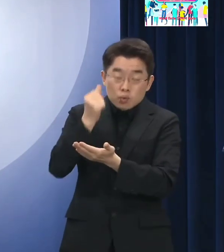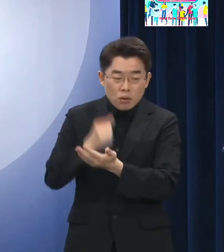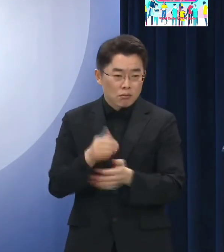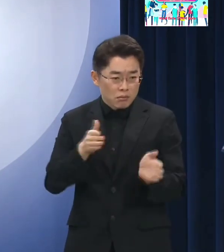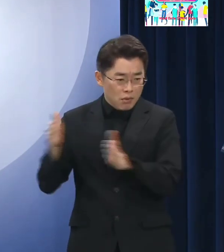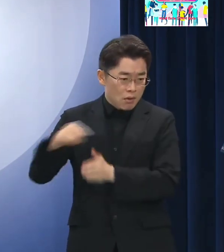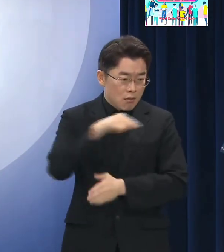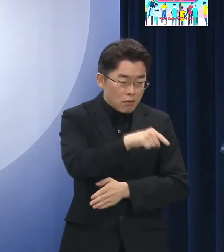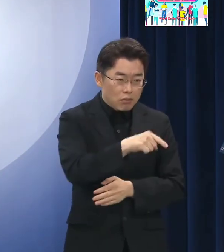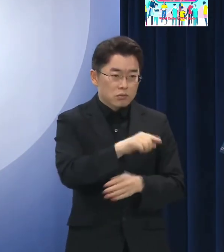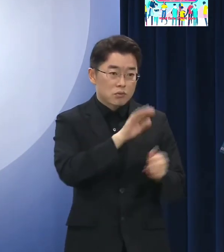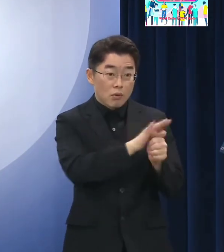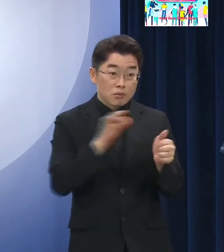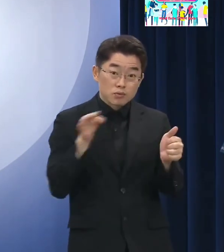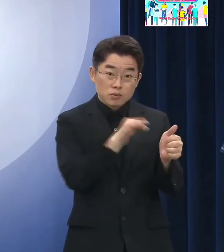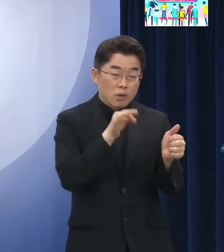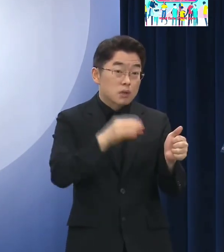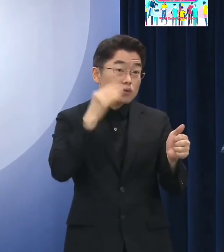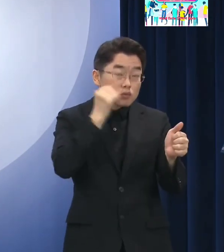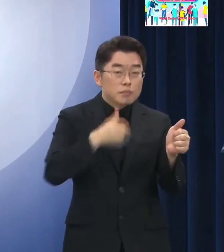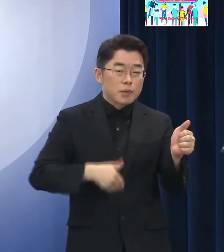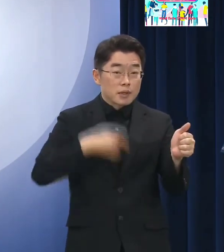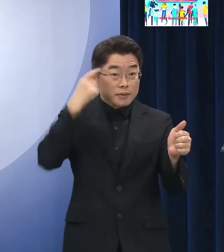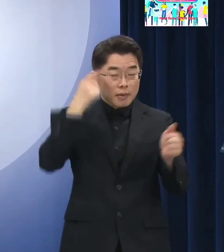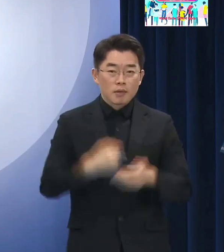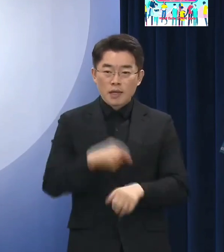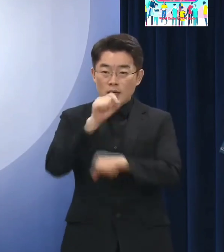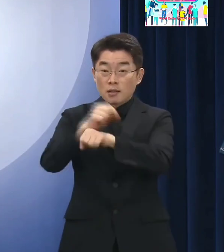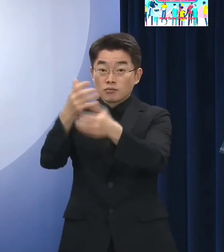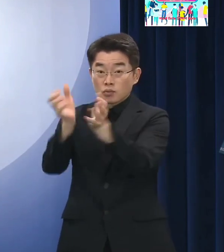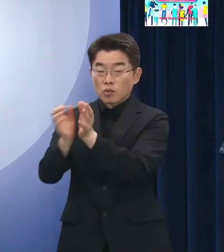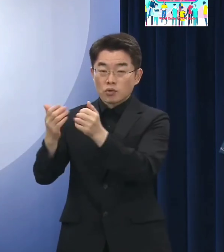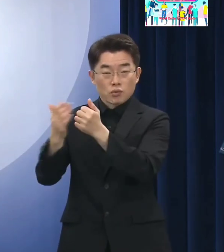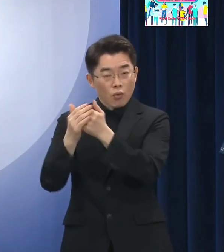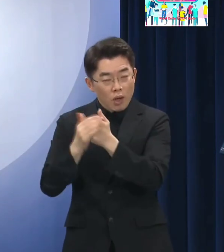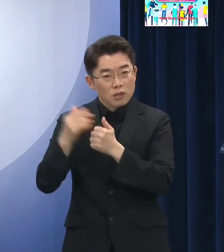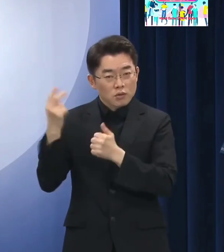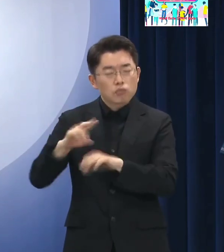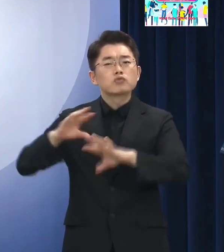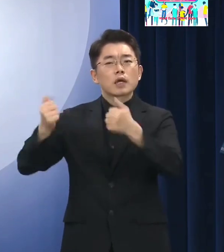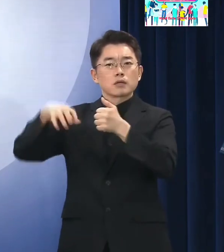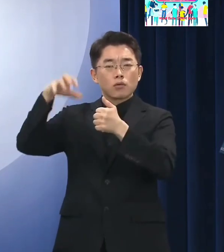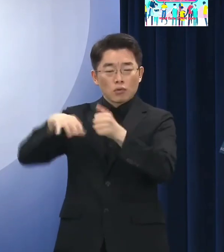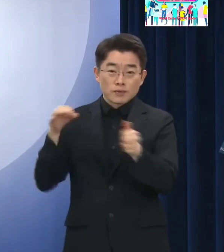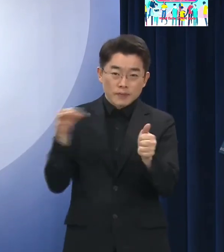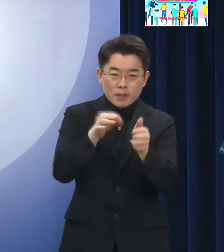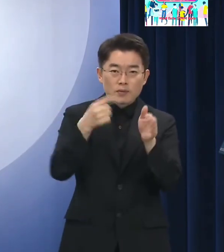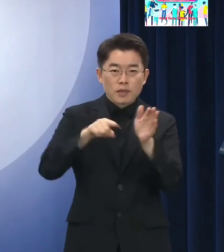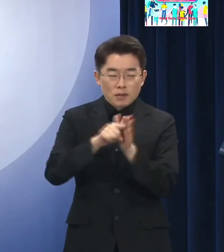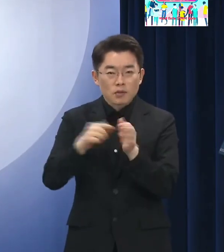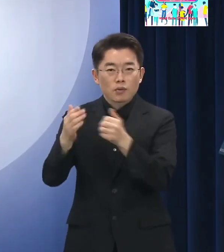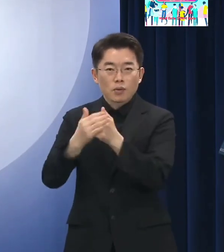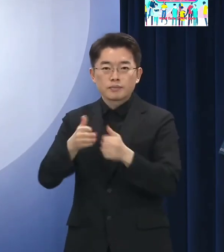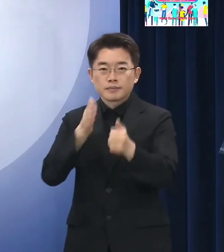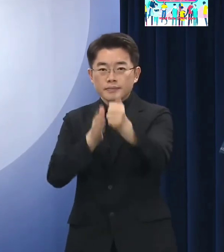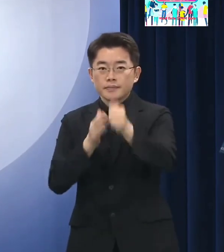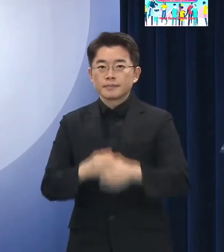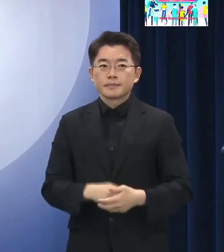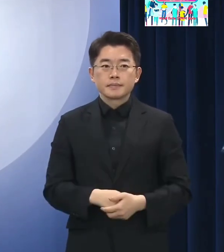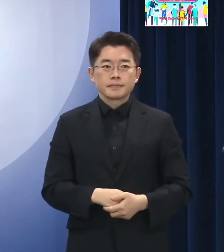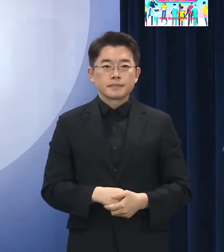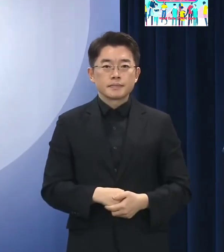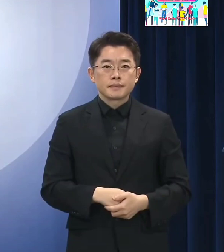필요하다고 생각하고 행정부도 노력할 것이고 국회에서도 노력해 주셨으면 좋겠습니다 지금 가용한 범위 내에서는